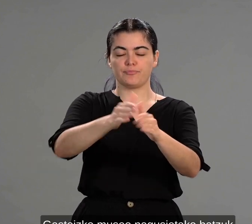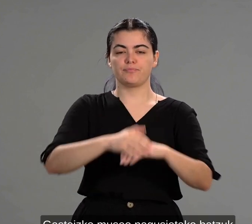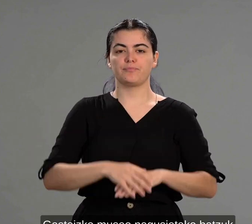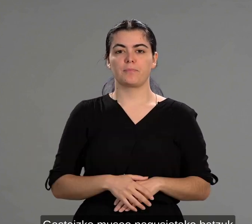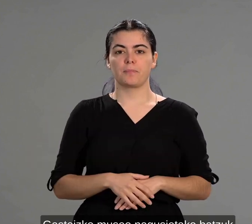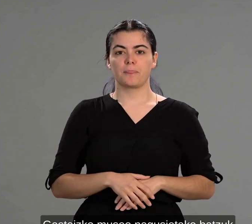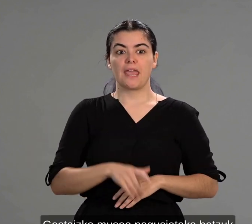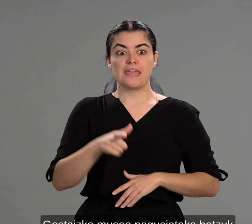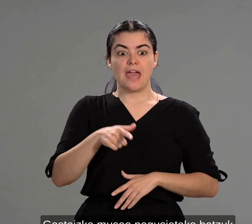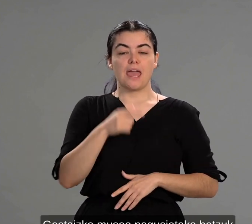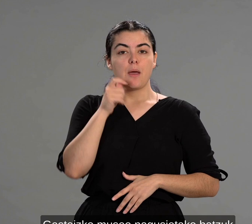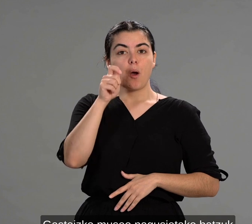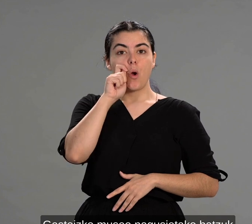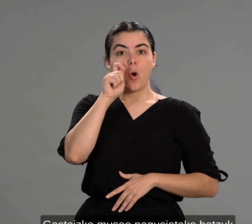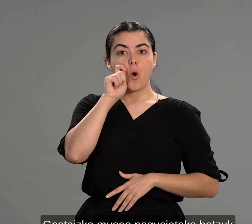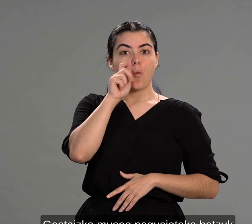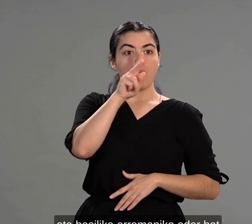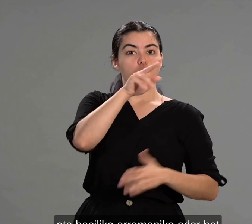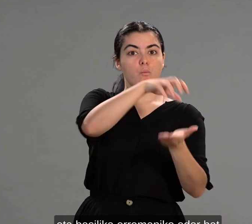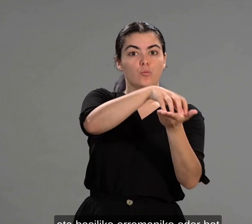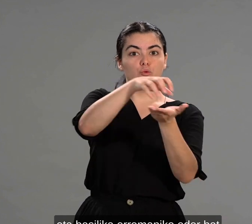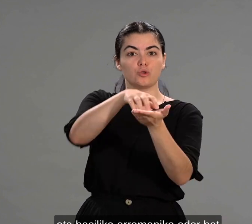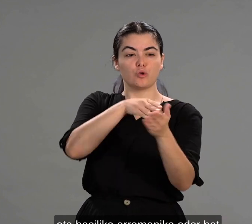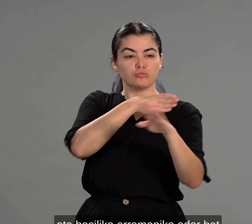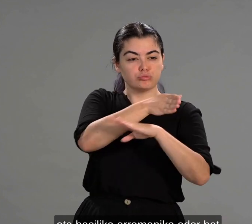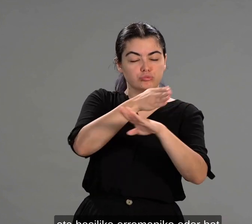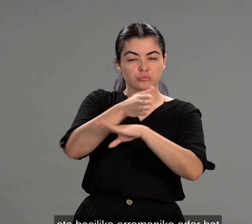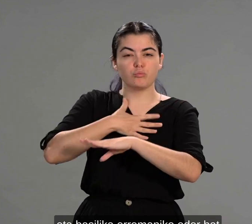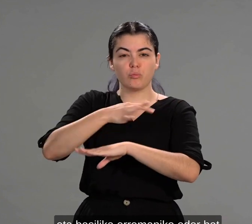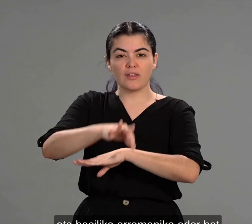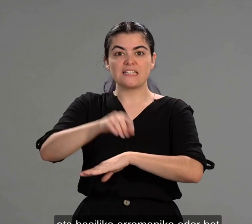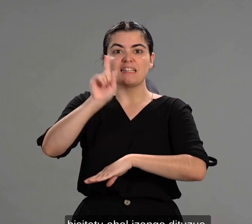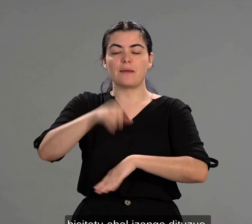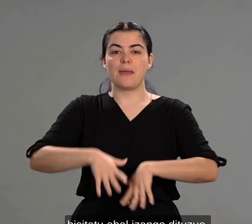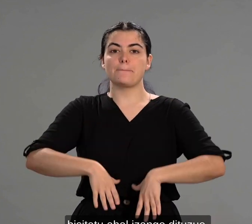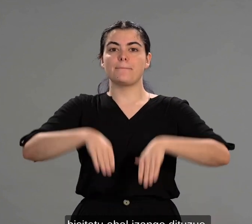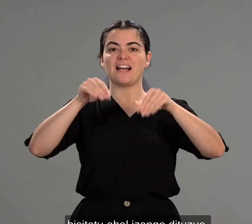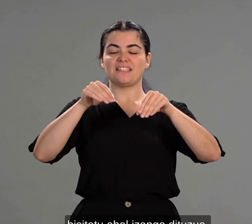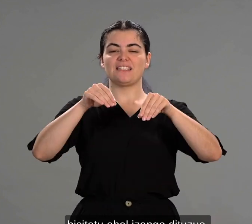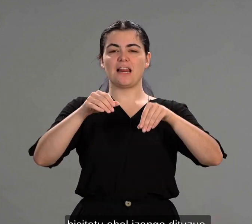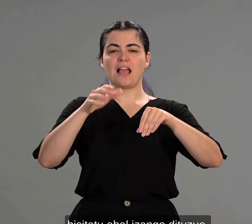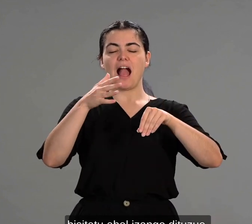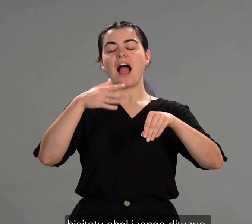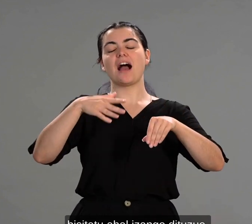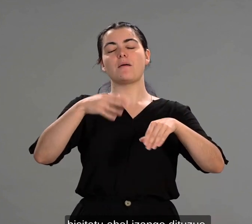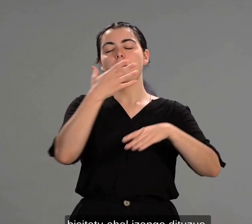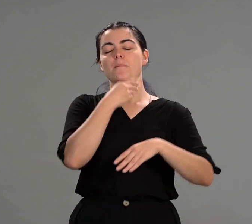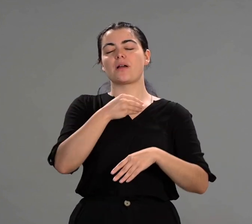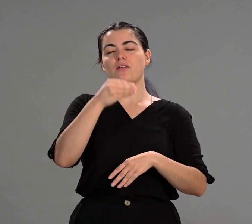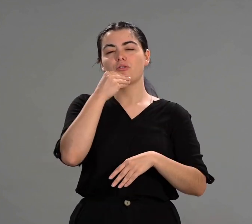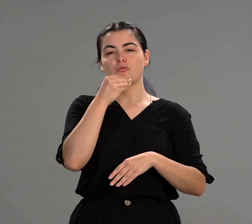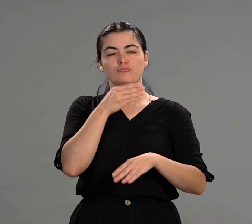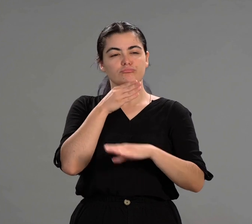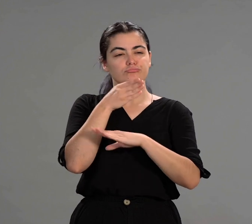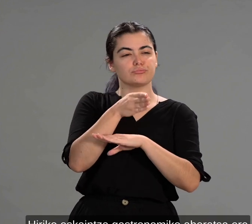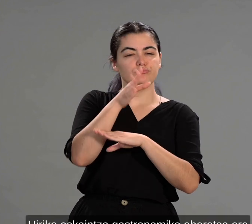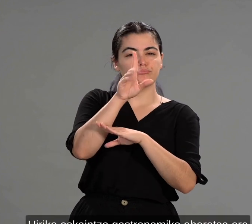gazteizko museo nagusietako batzuk eta basilika erromantiko eder bat bizitatua alizango dituzue. Iriko